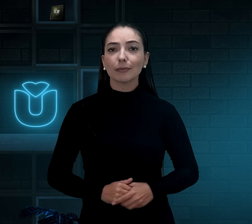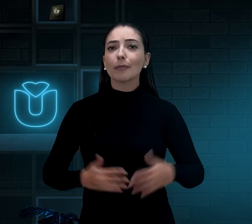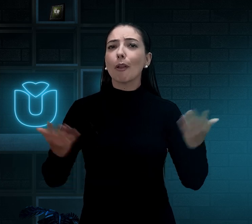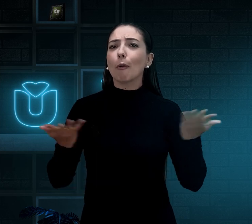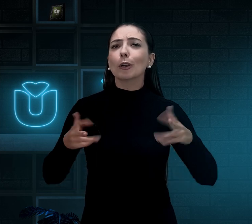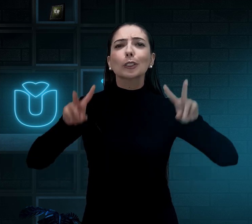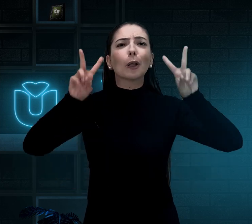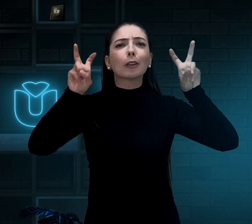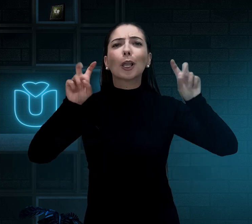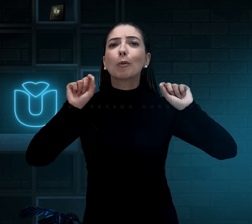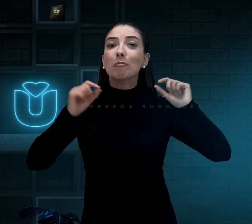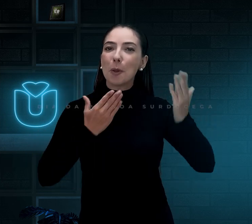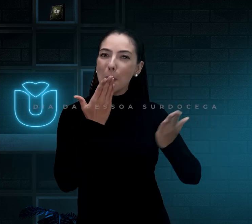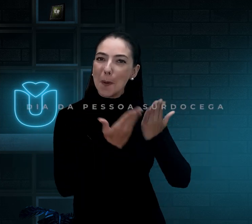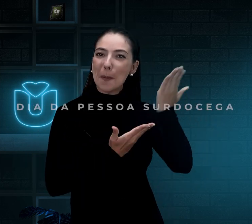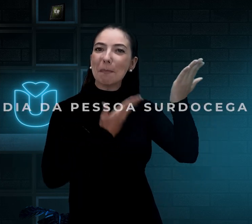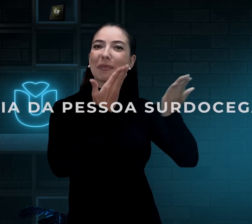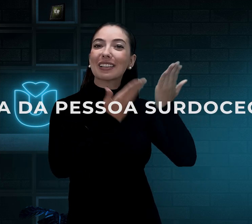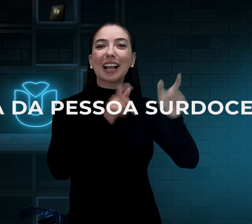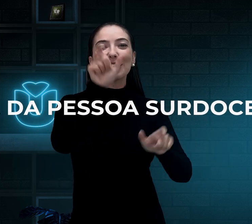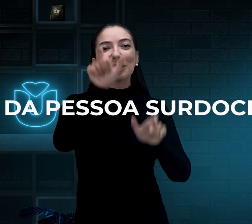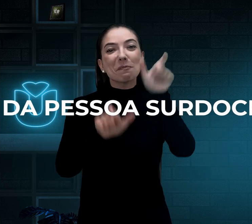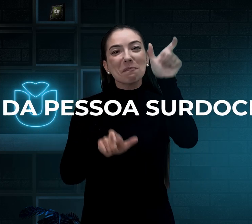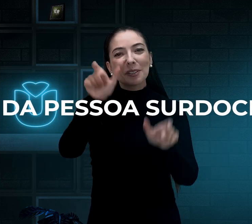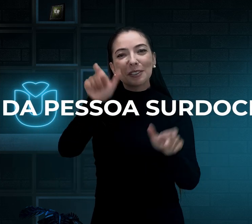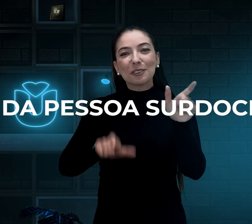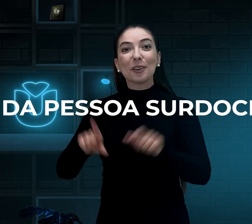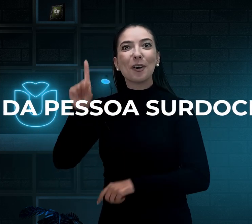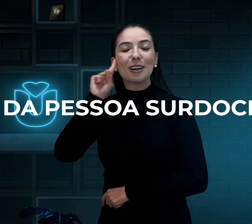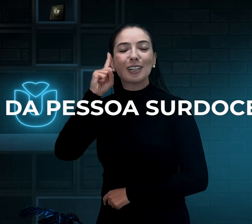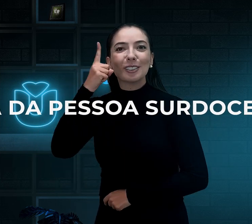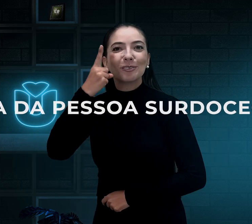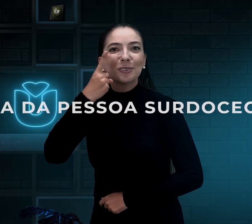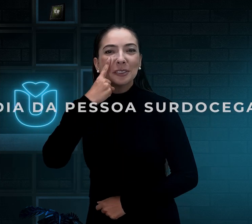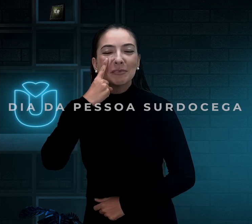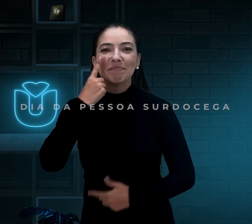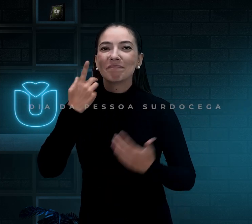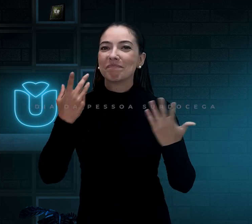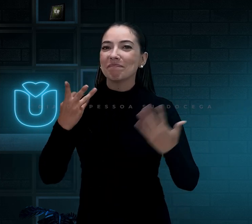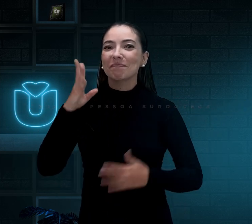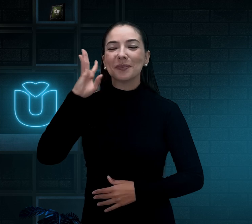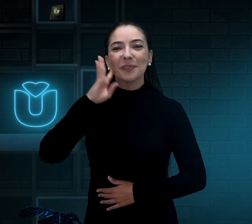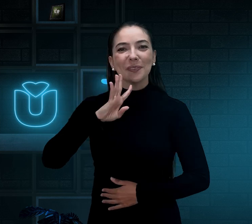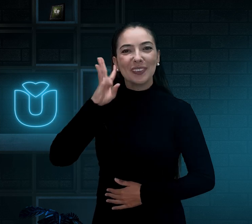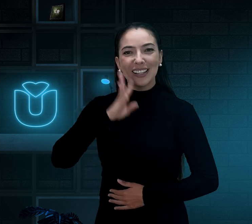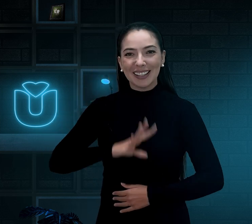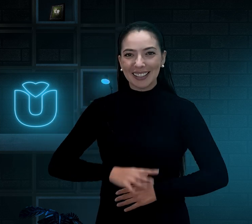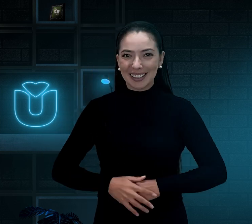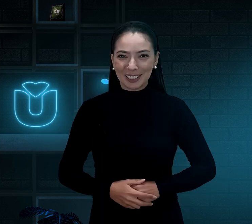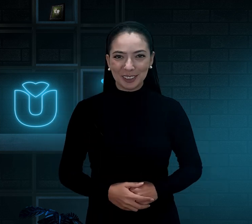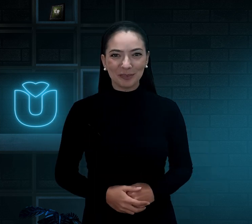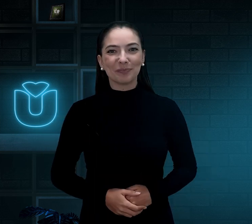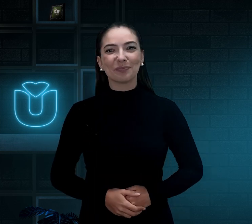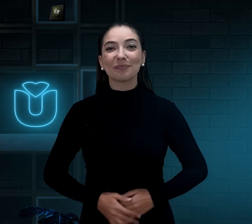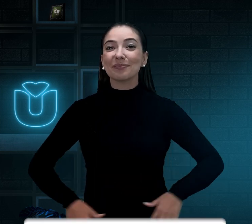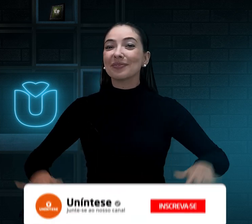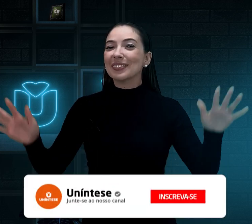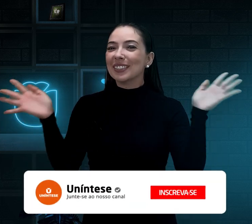Hoje eu vou falar sobre o dia da pessoa surdo cega. Muito legal! Tudo bem com